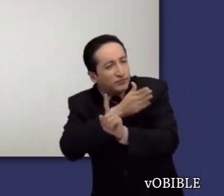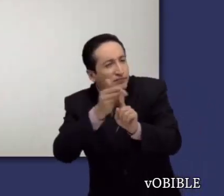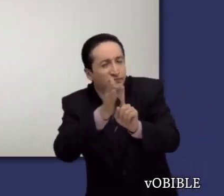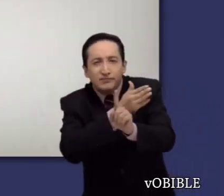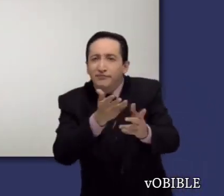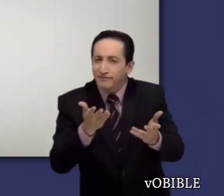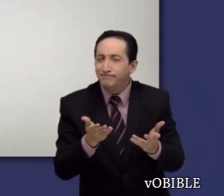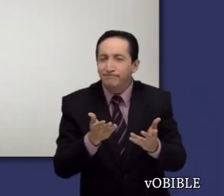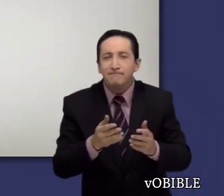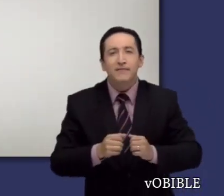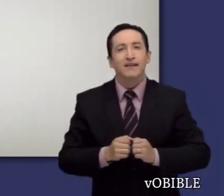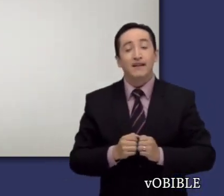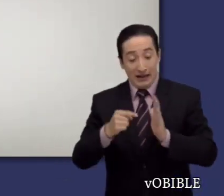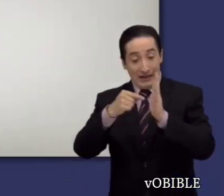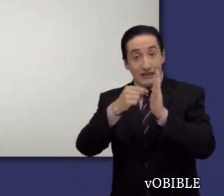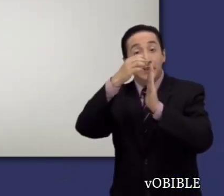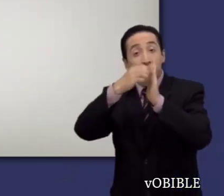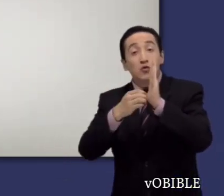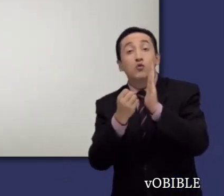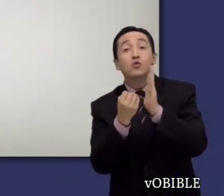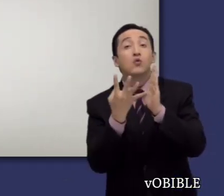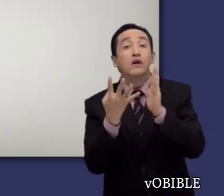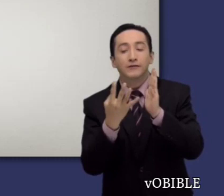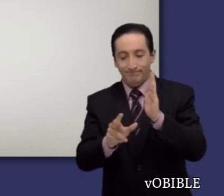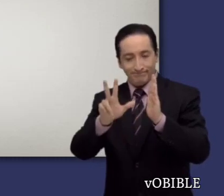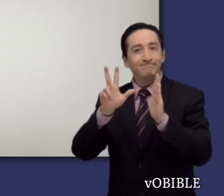Segunda a los Tesalonicenses tiene tres capítulos.